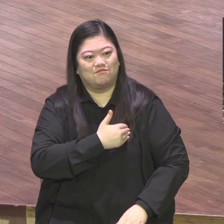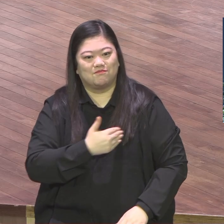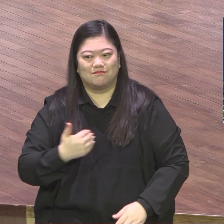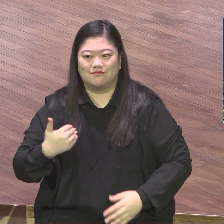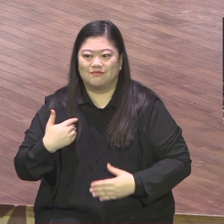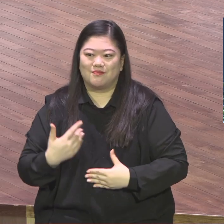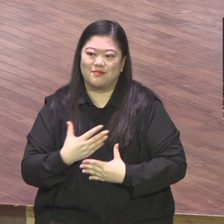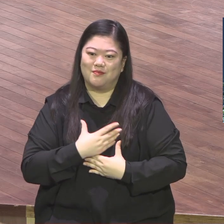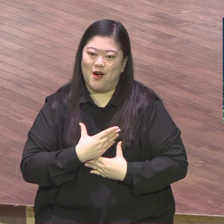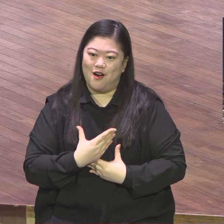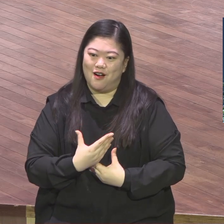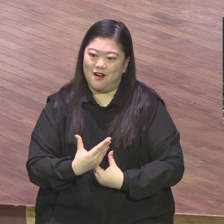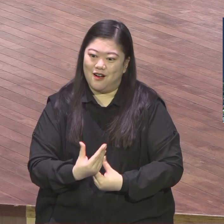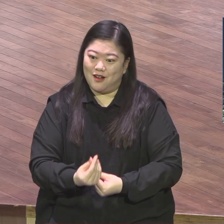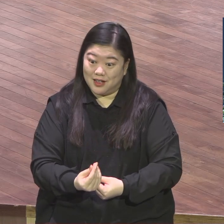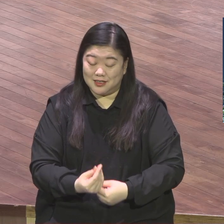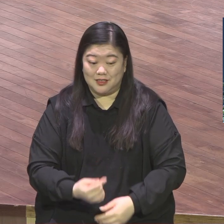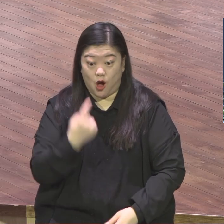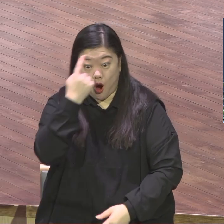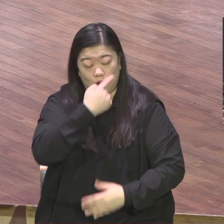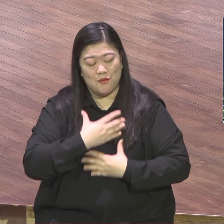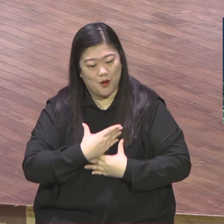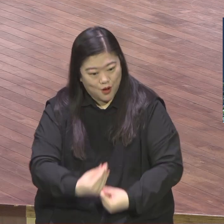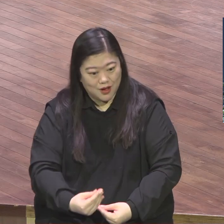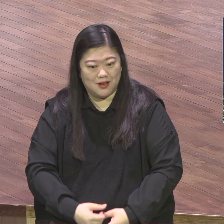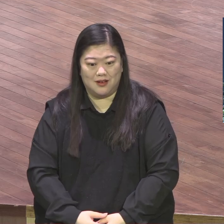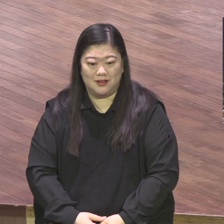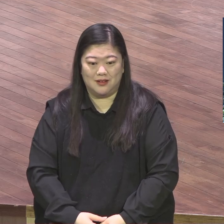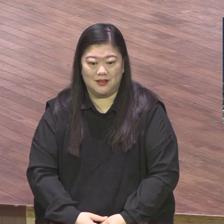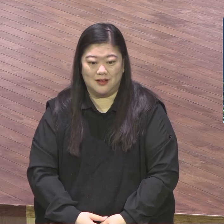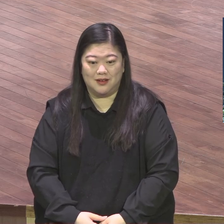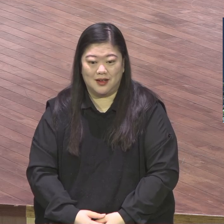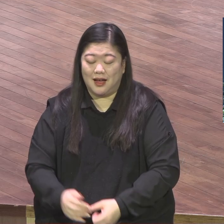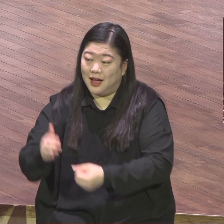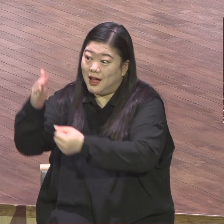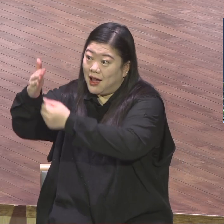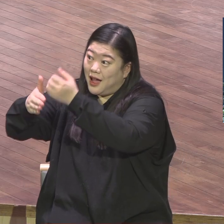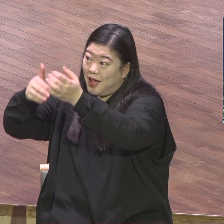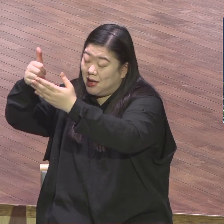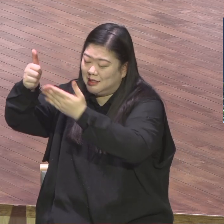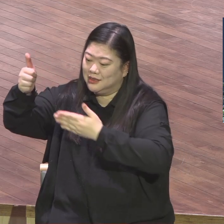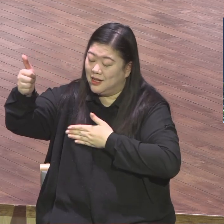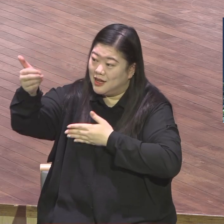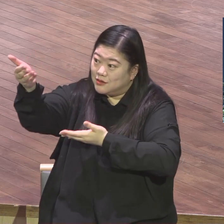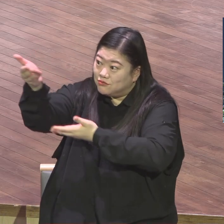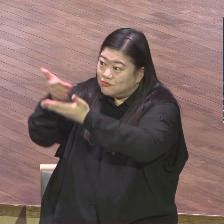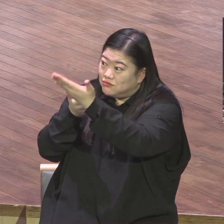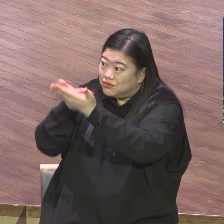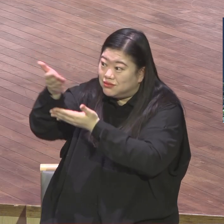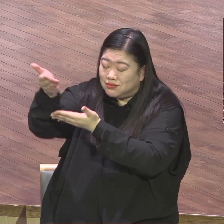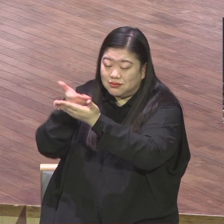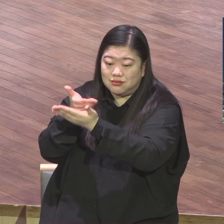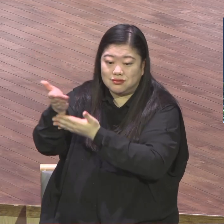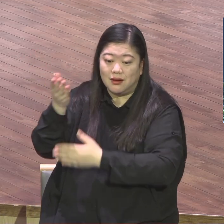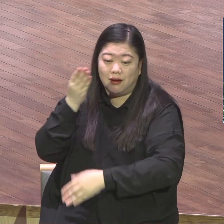우리가 그리스도 안에서 하나님의 아버지와 뭐요. 한몫하게 되었다는 뜻이에요. 하나님과 나와의 관계가